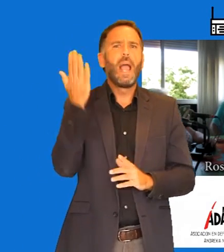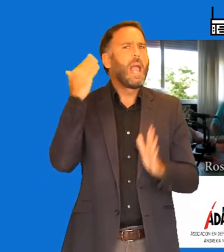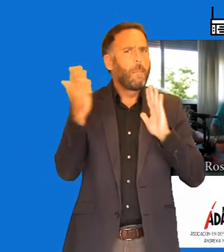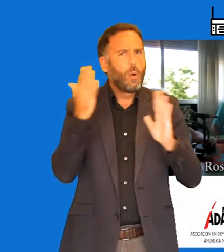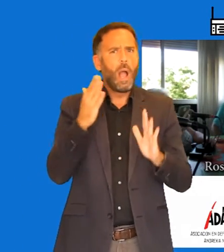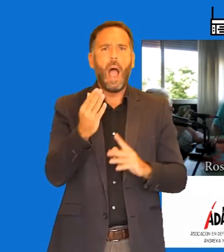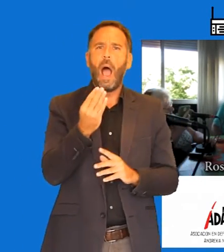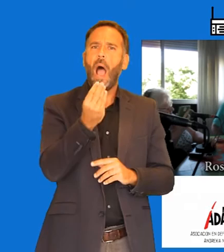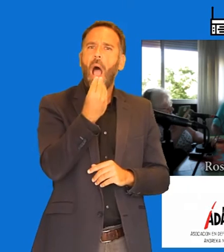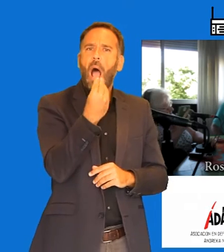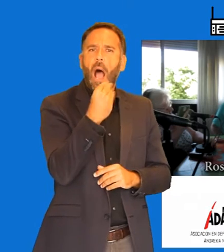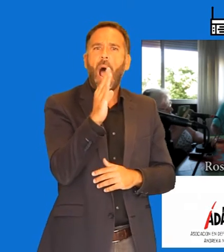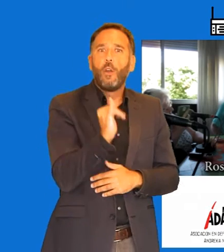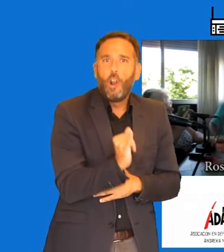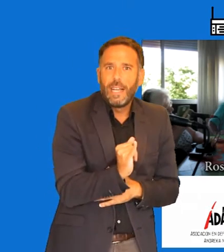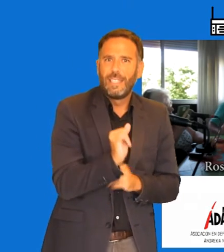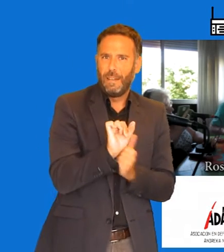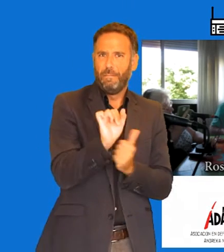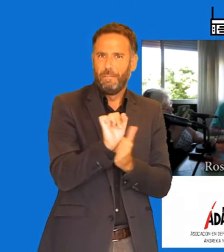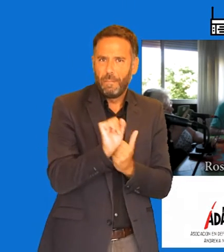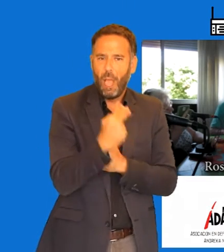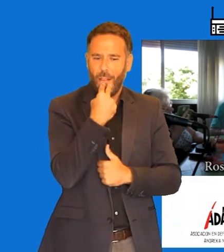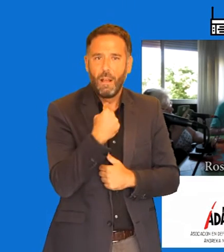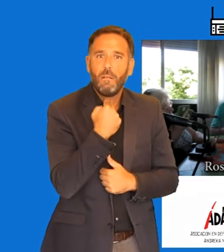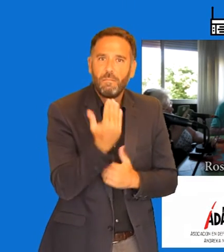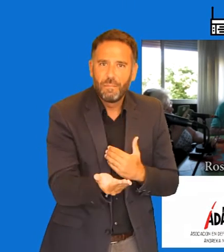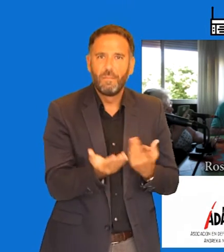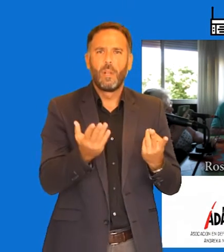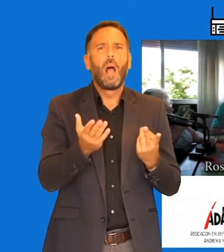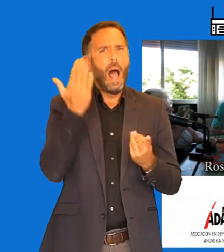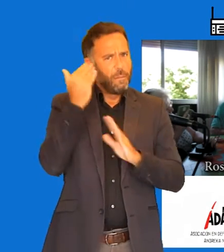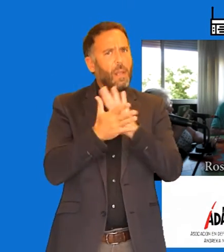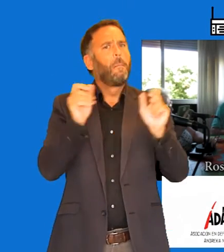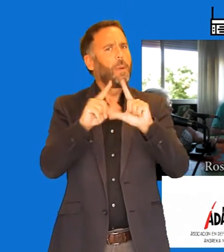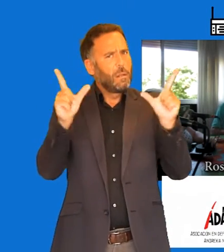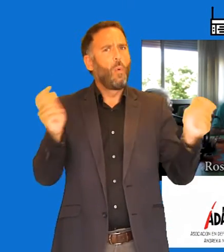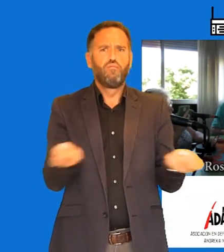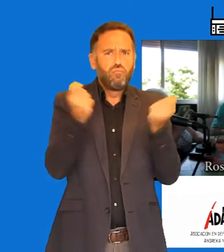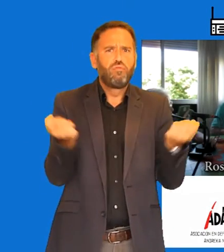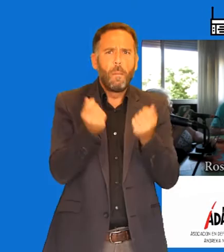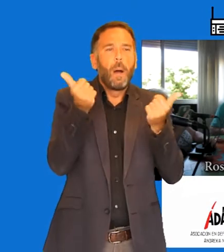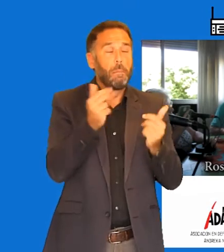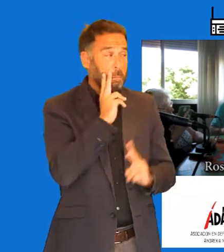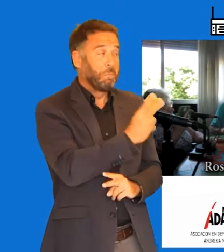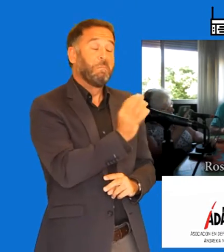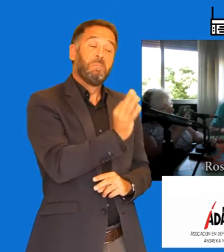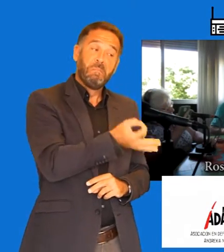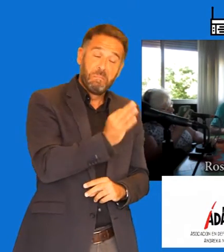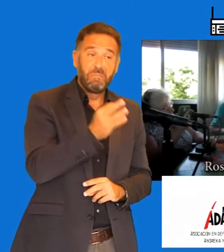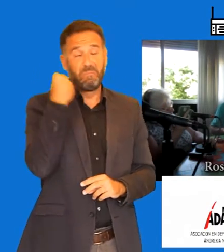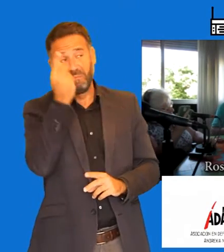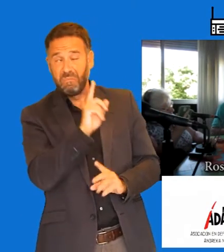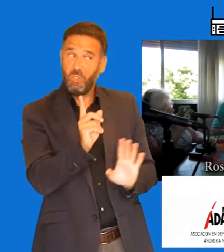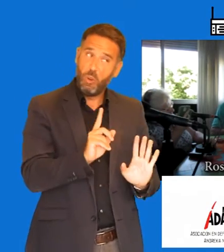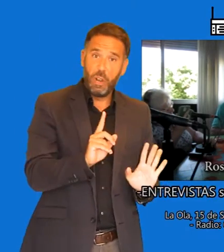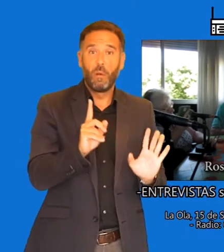medios de comunicación quizás se hablaba más, ¿no? No sé qué decirte. Yo los medios de comunicación creo que hablan solamente o